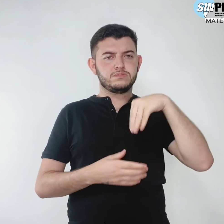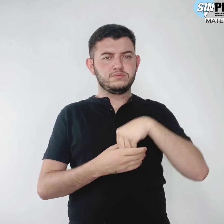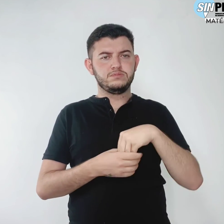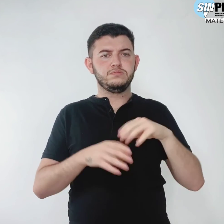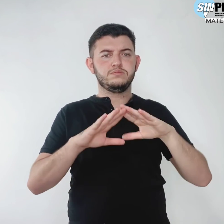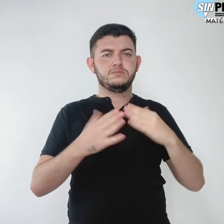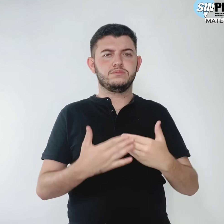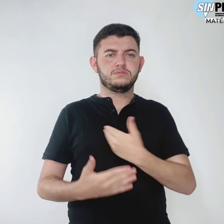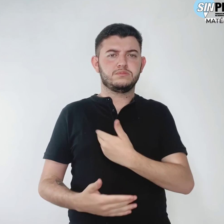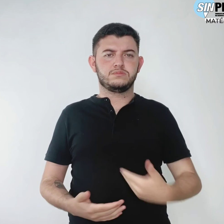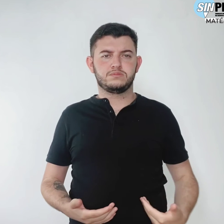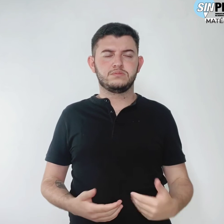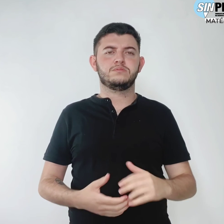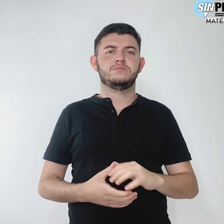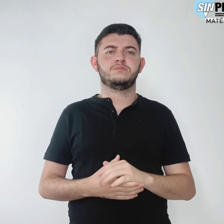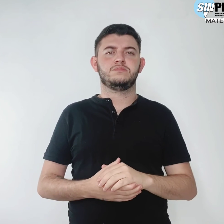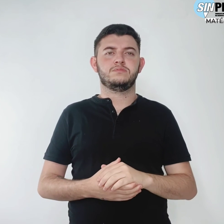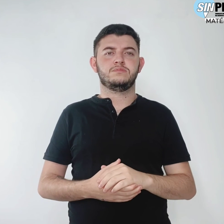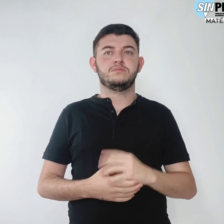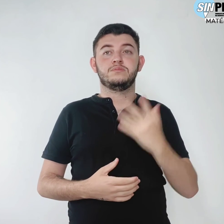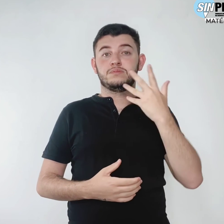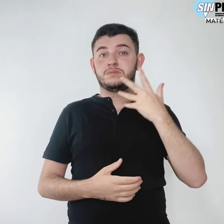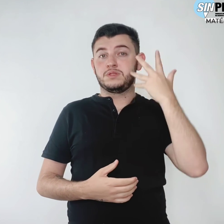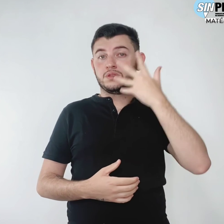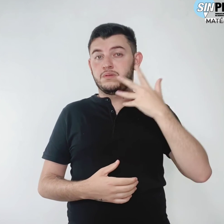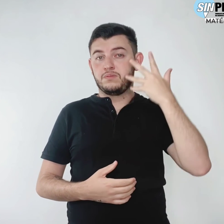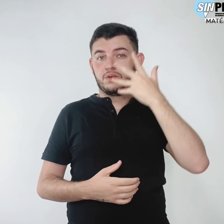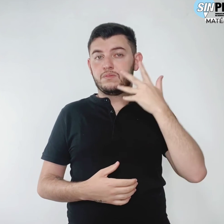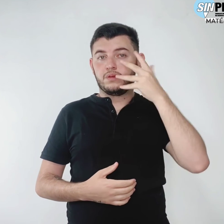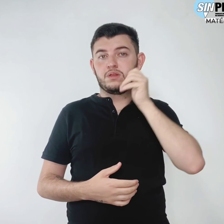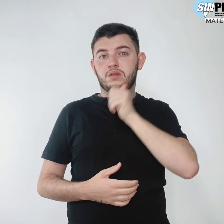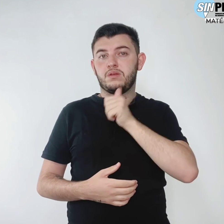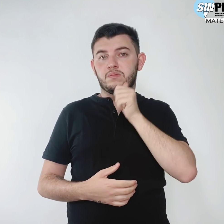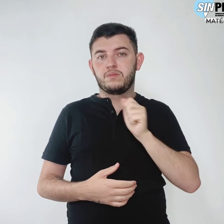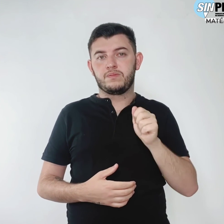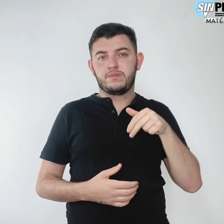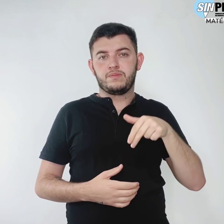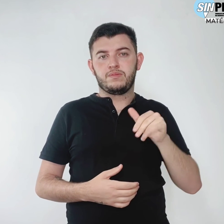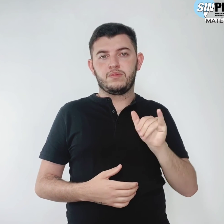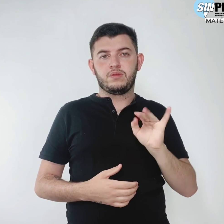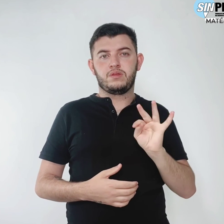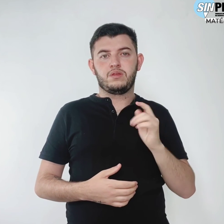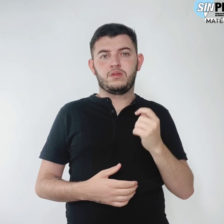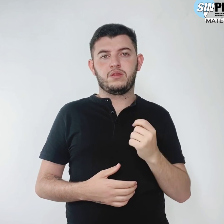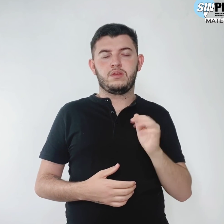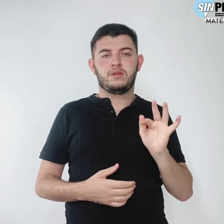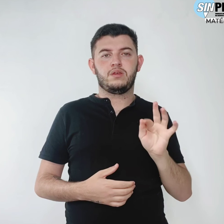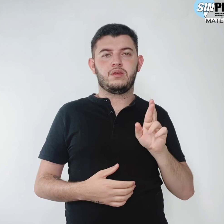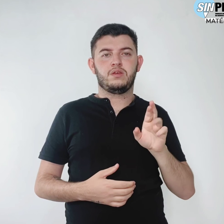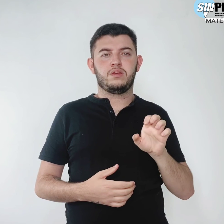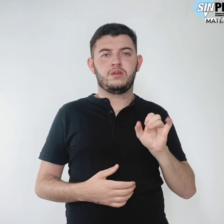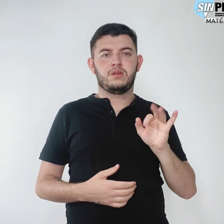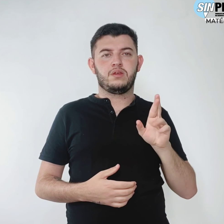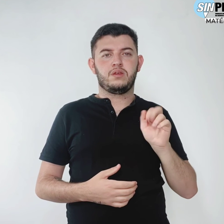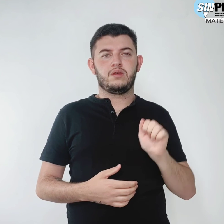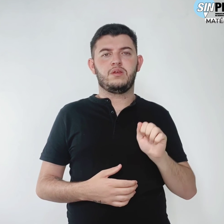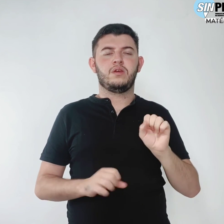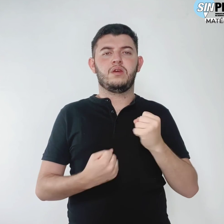escola pública. Colher um depoimento de Anitta Freire, para reforçar o ano do